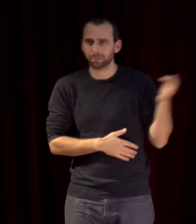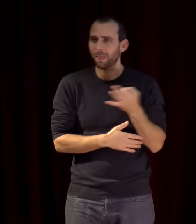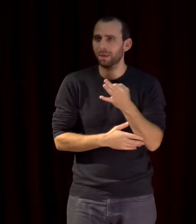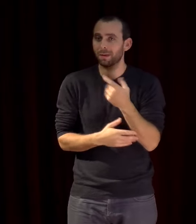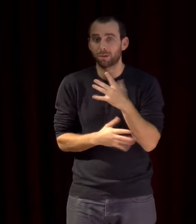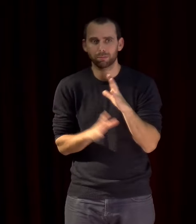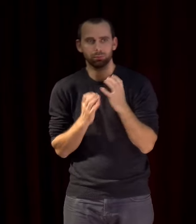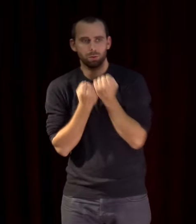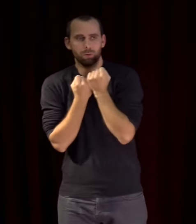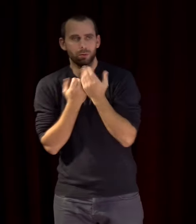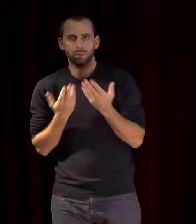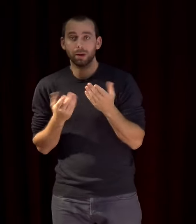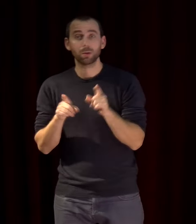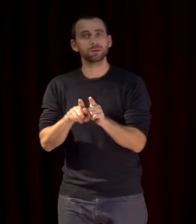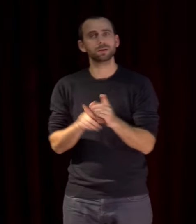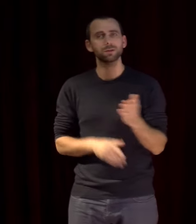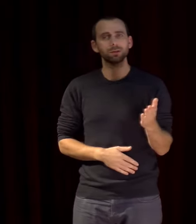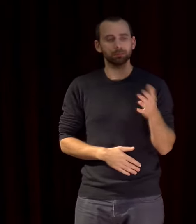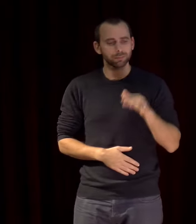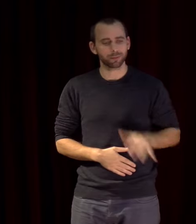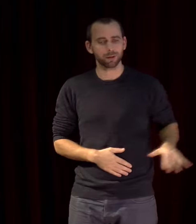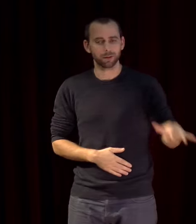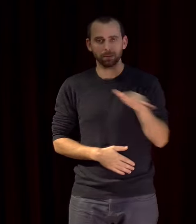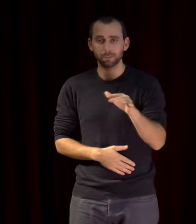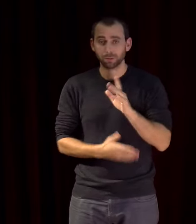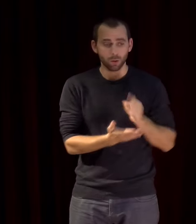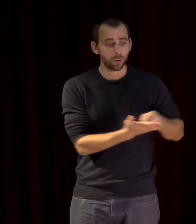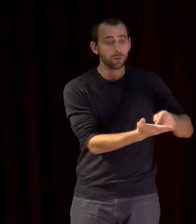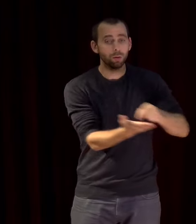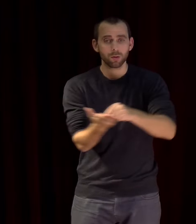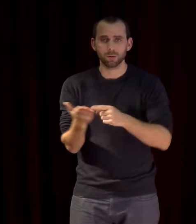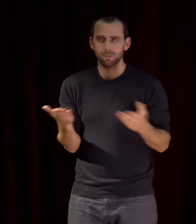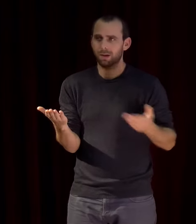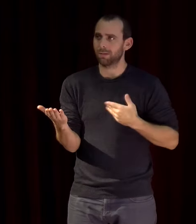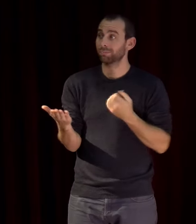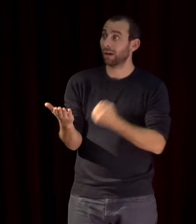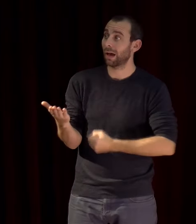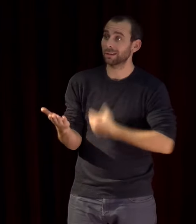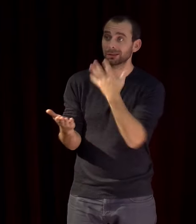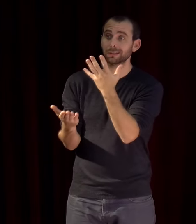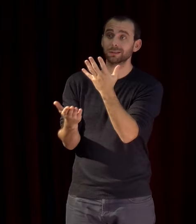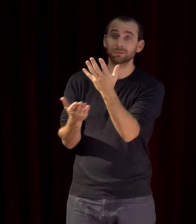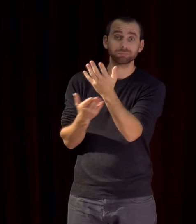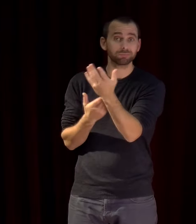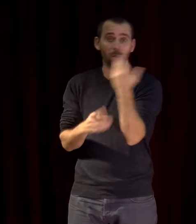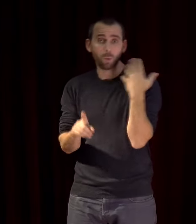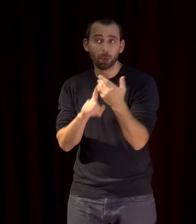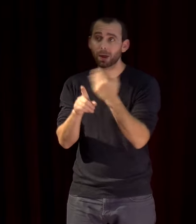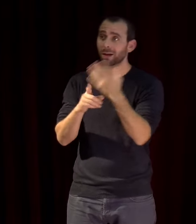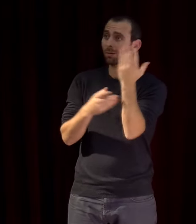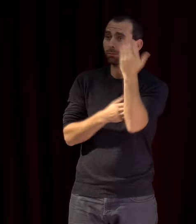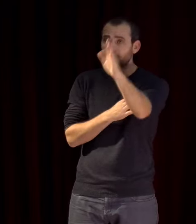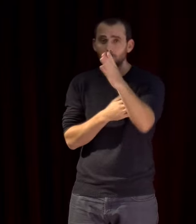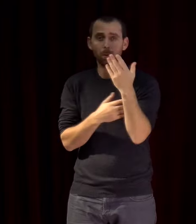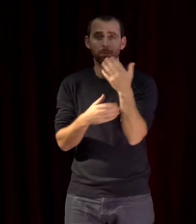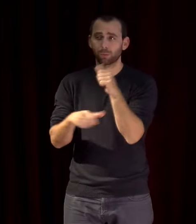espace dans lequel dans nos lieux nous faisons hospitalité à des artistes qui travaillent dans d'autres contextes, qui travaillent dans d